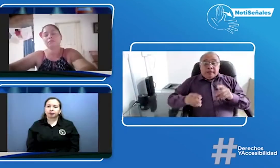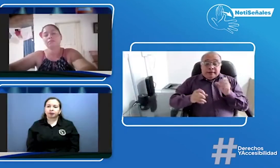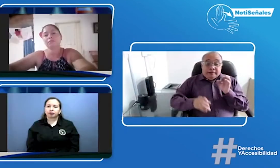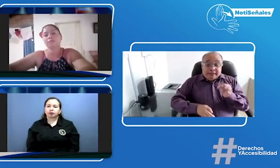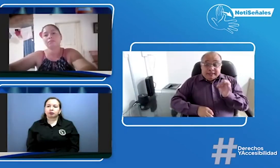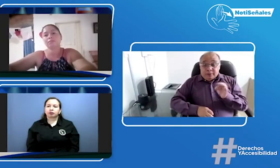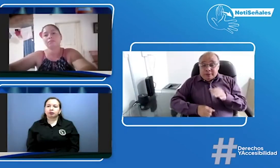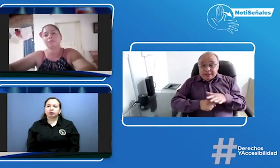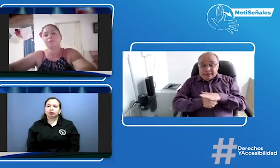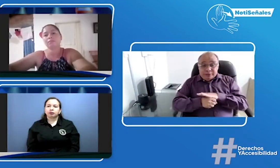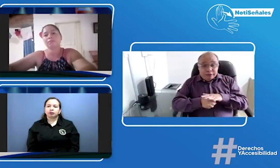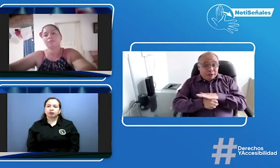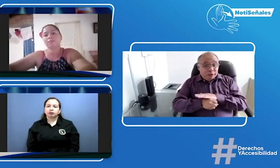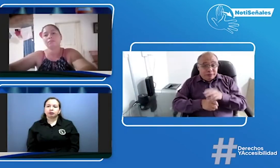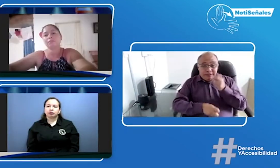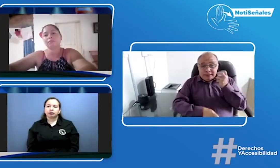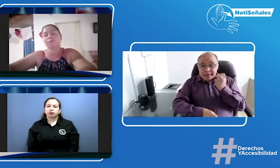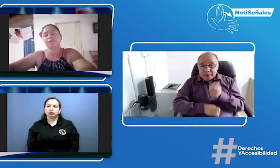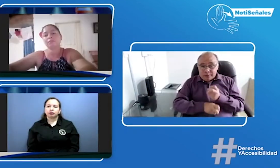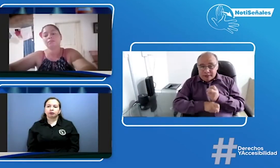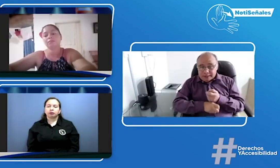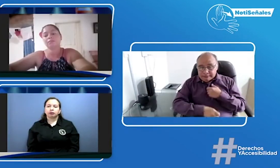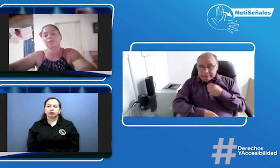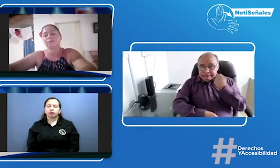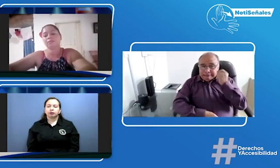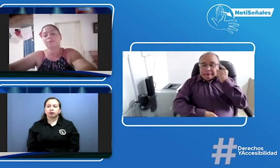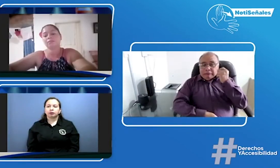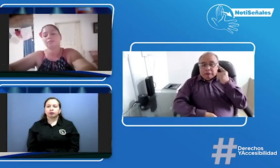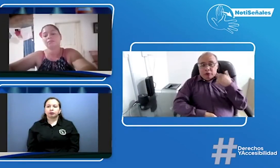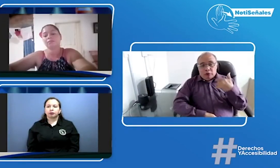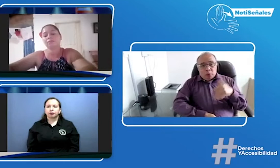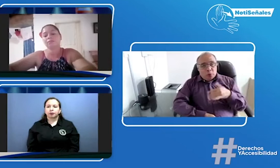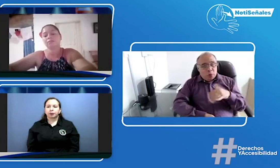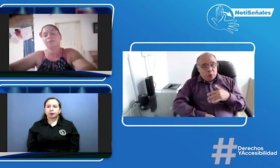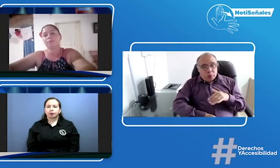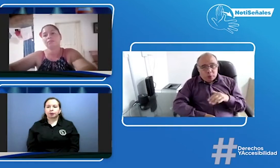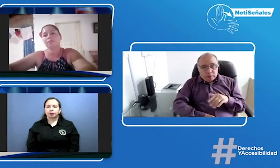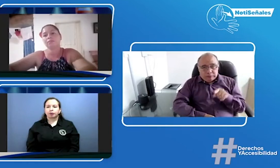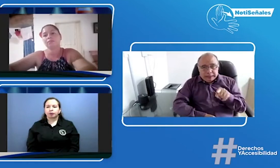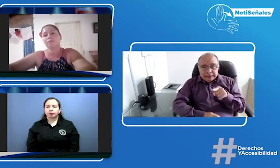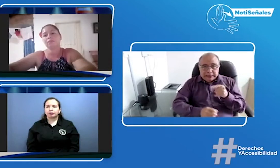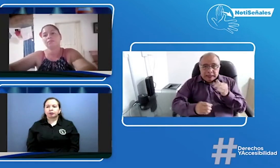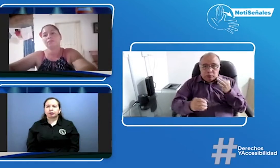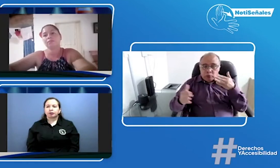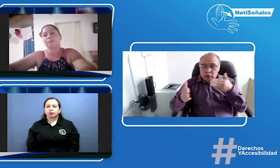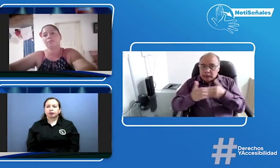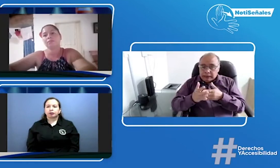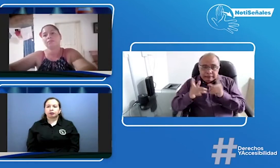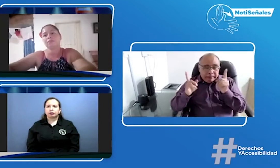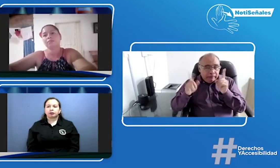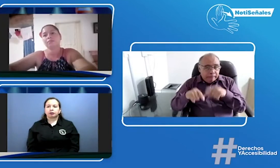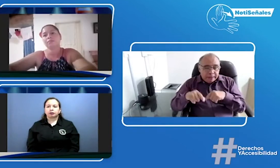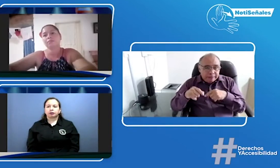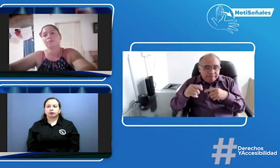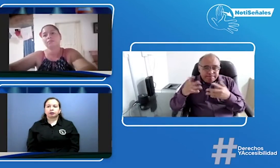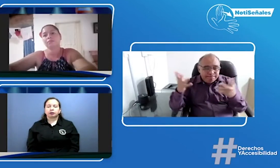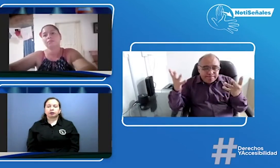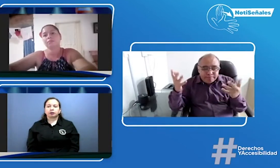la verdad es que es una situación muy complicada que con todo esto que usted nos está